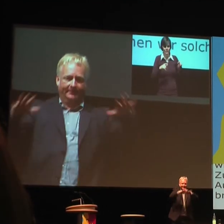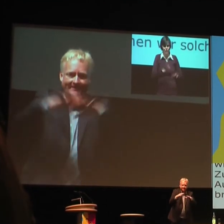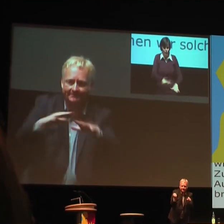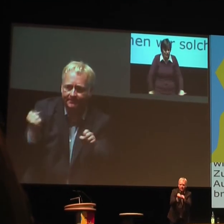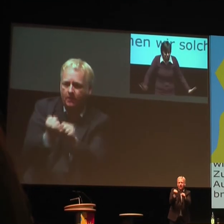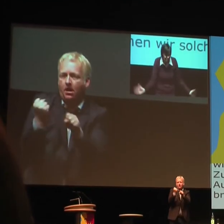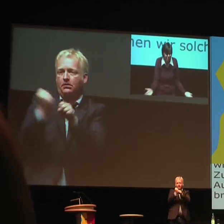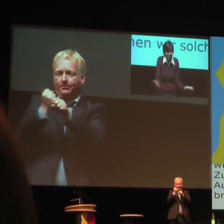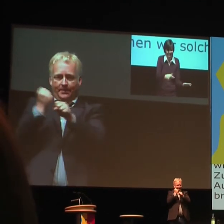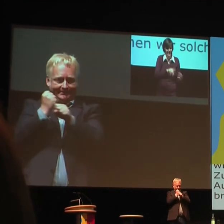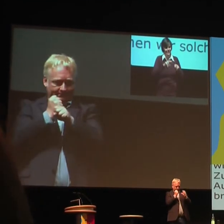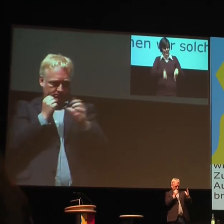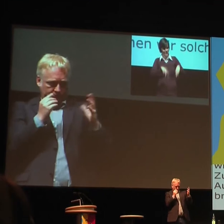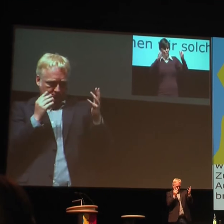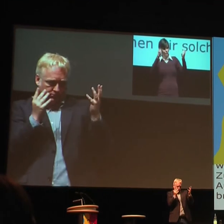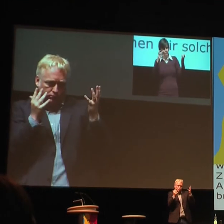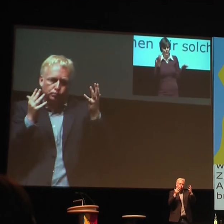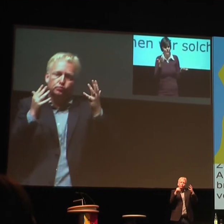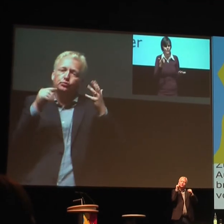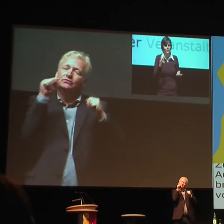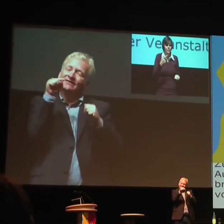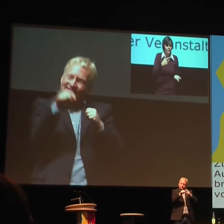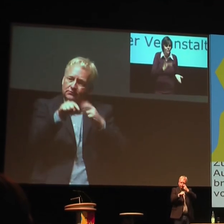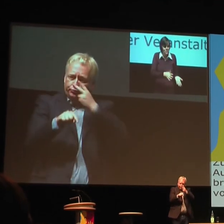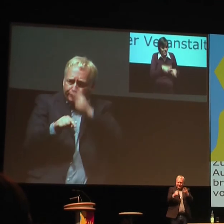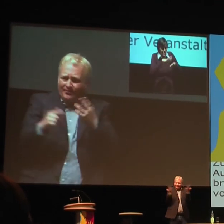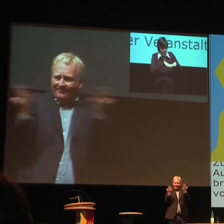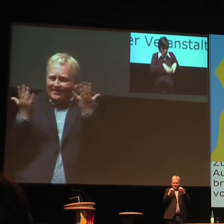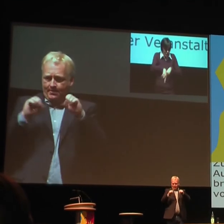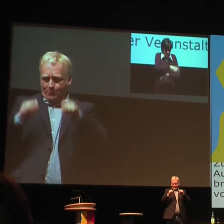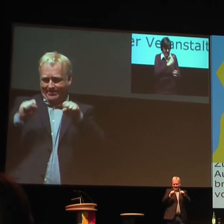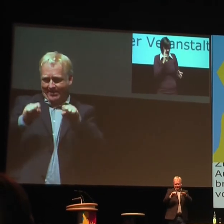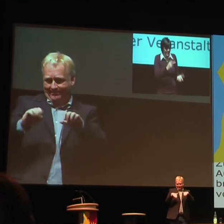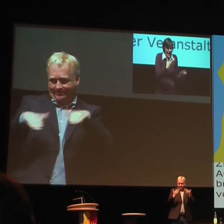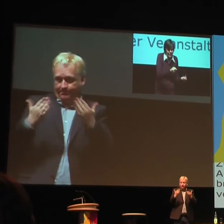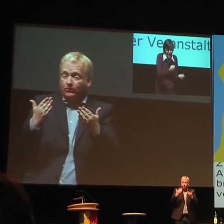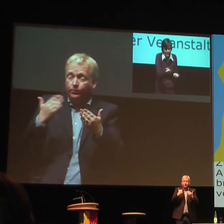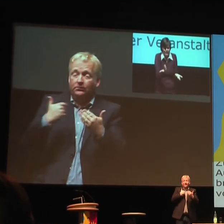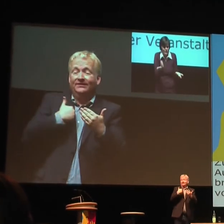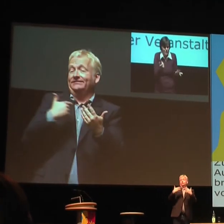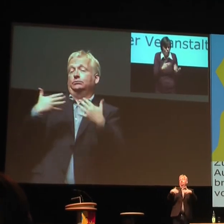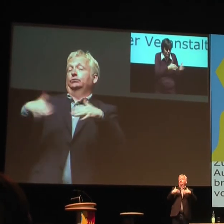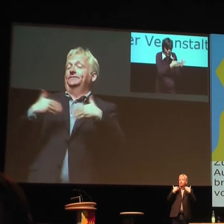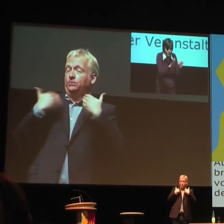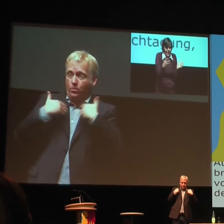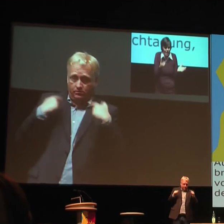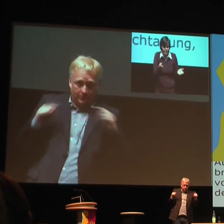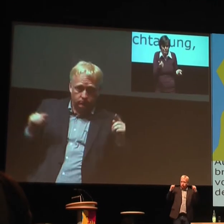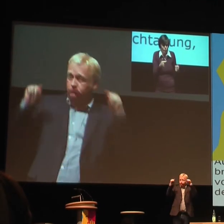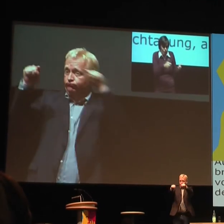Und auf dieser Fachtagung ist klar gesagt worden, dass Vernetzung auch weiter gefördert wird und dass vor allen Dingen alle